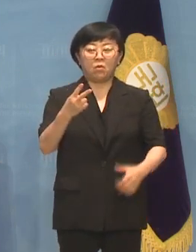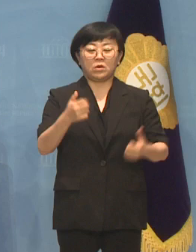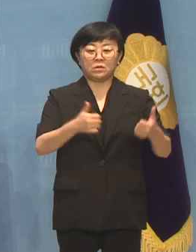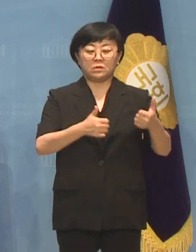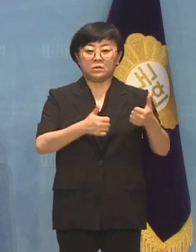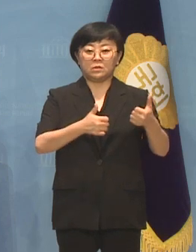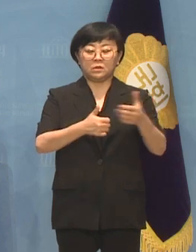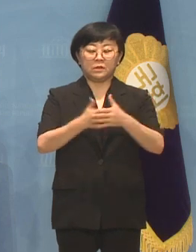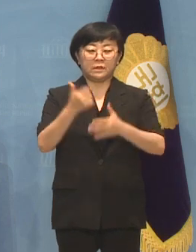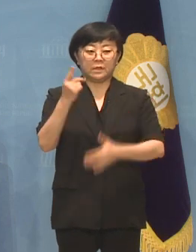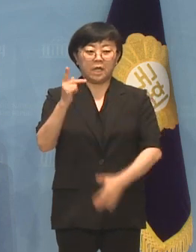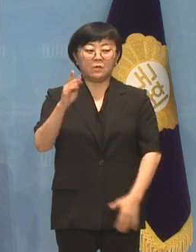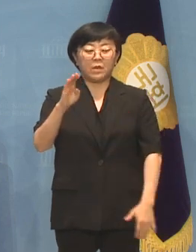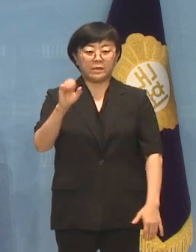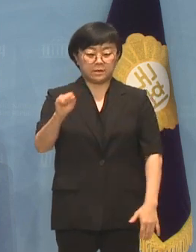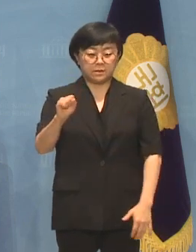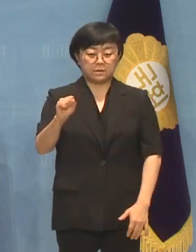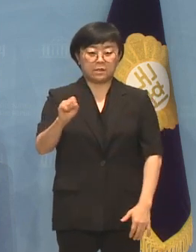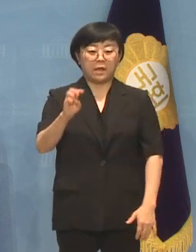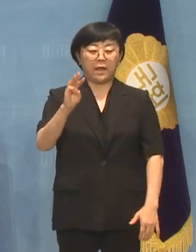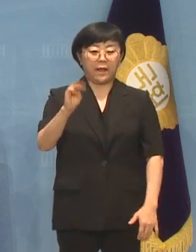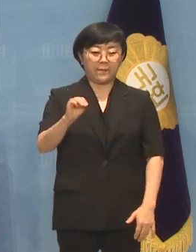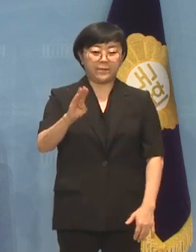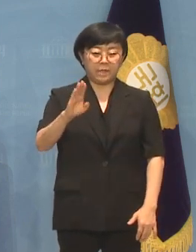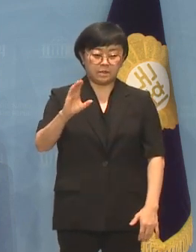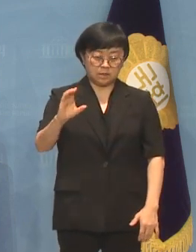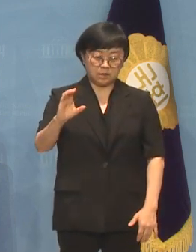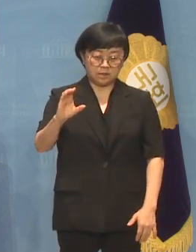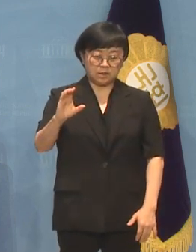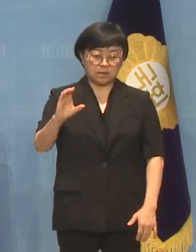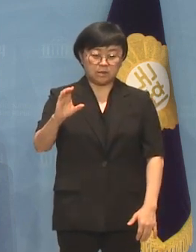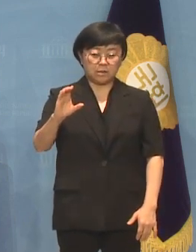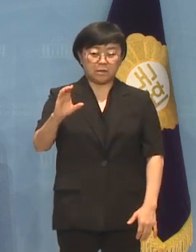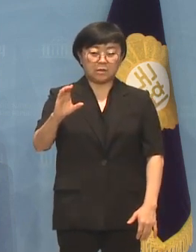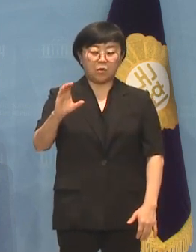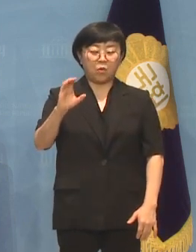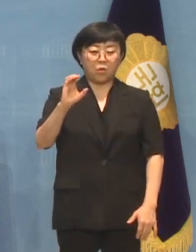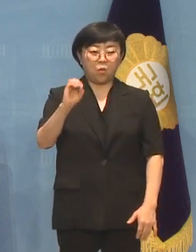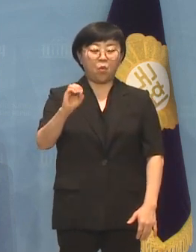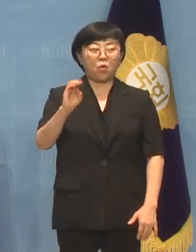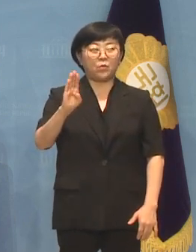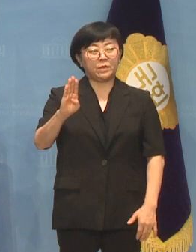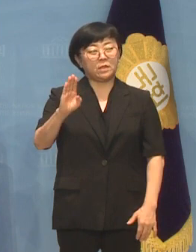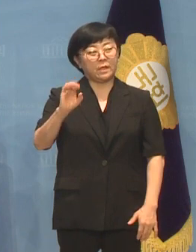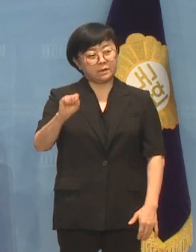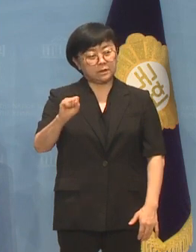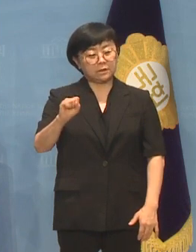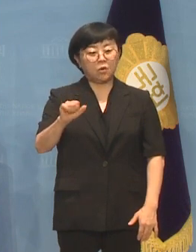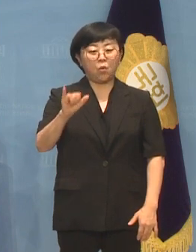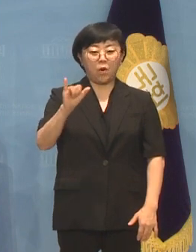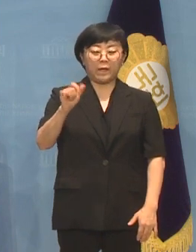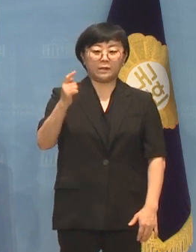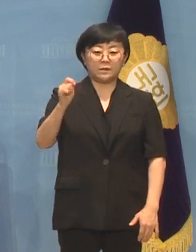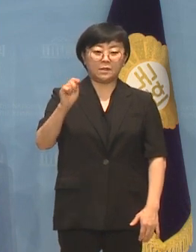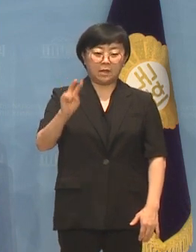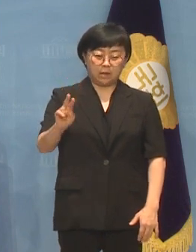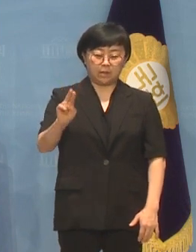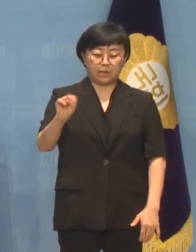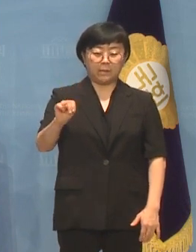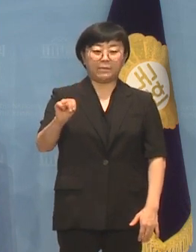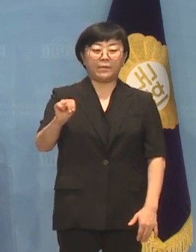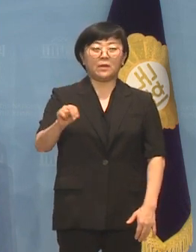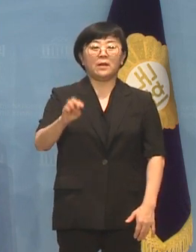KBS, MBC, SBS, OBS, YTN, 연안유스티비,